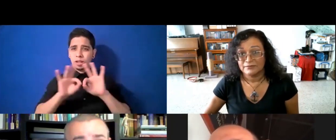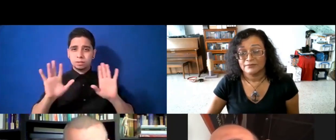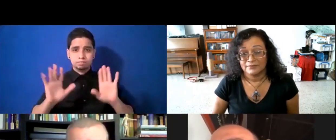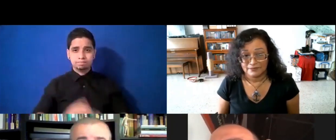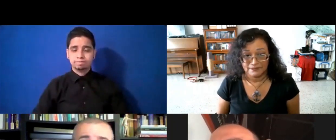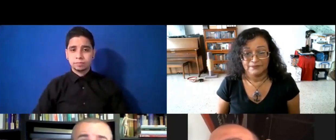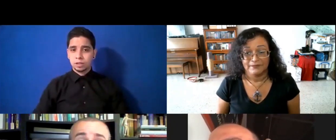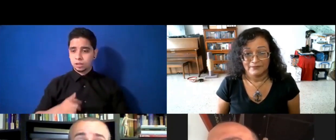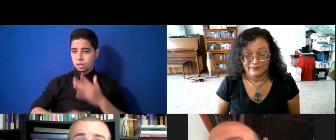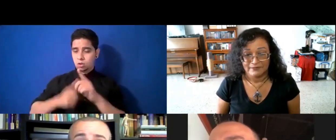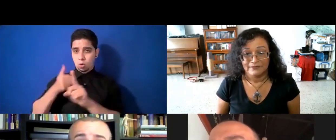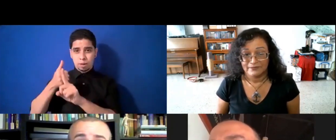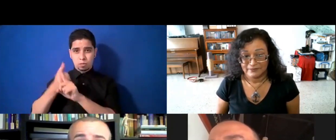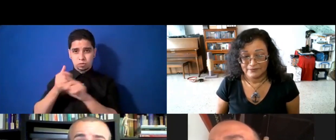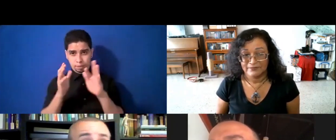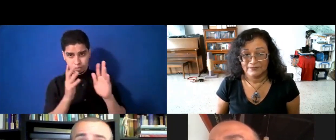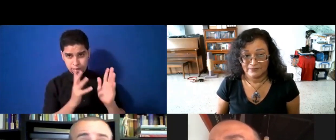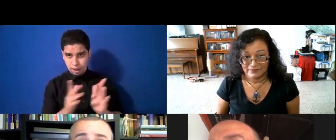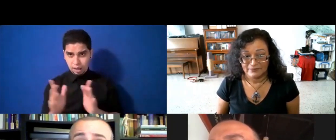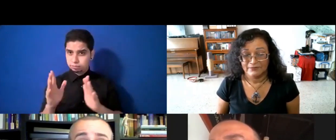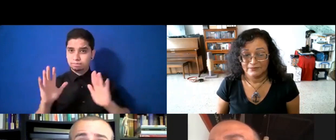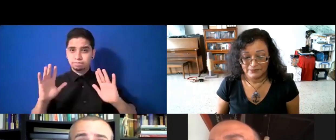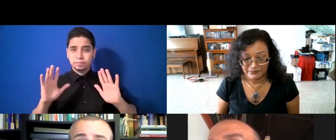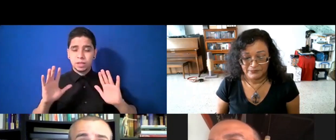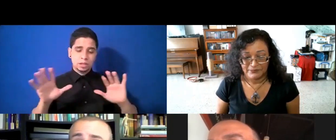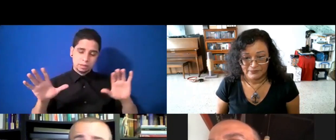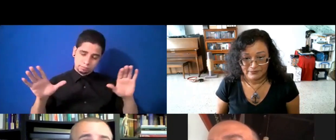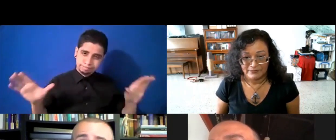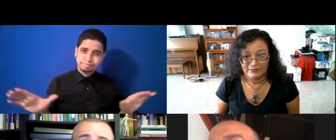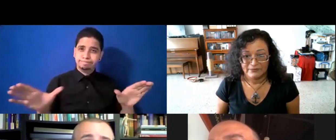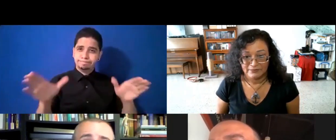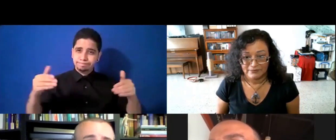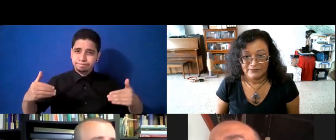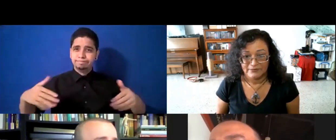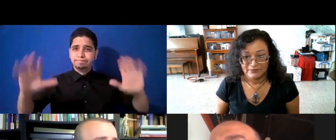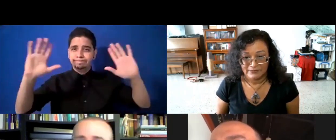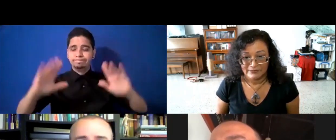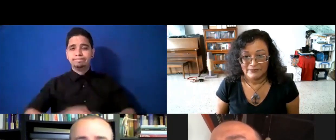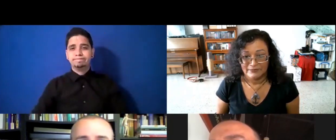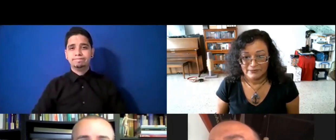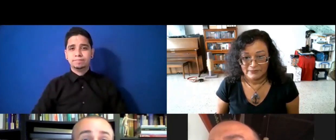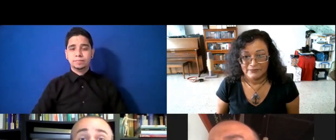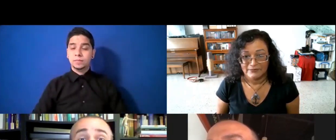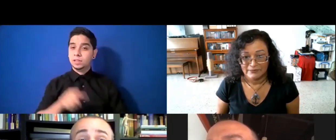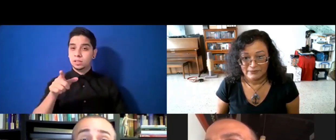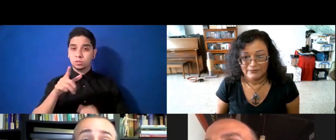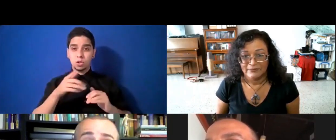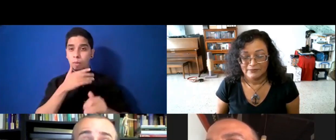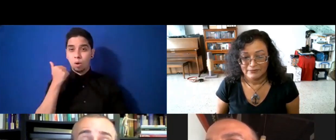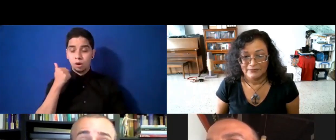asuma con responsabilidad, el reto, y dale para adelante, y eso es, y eso es, lo maravilloso, y eso se puede hacer, en cualquier